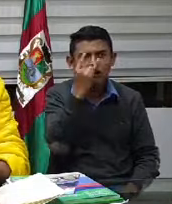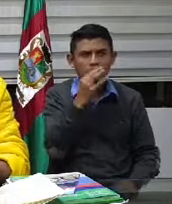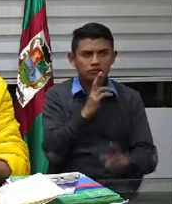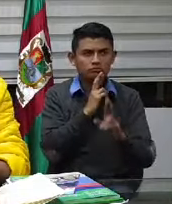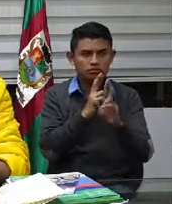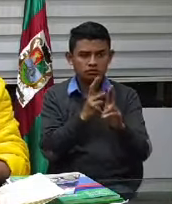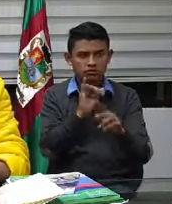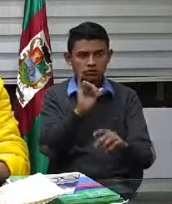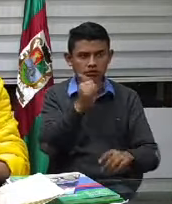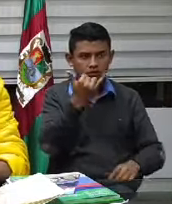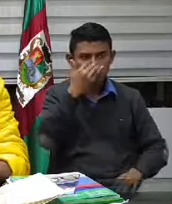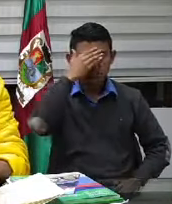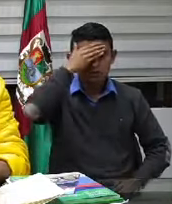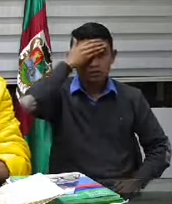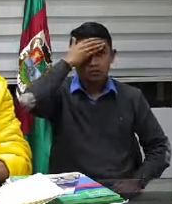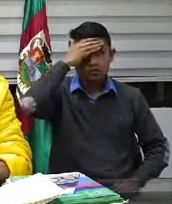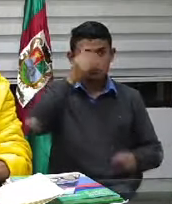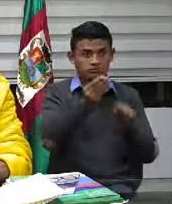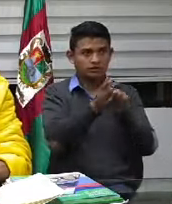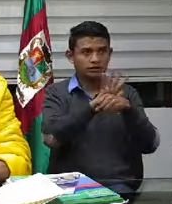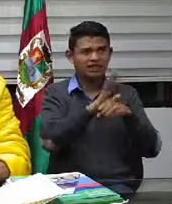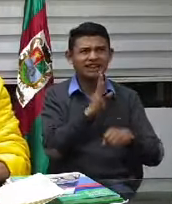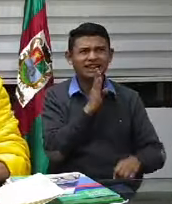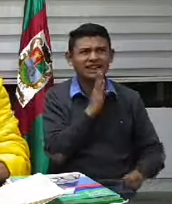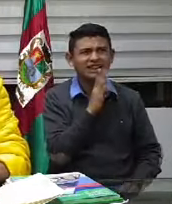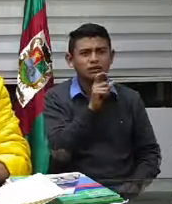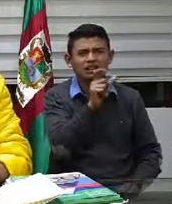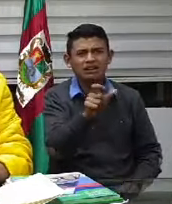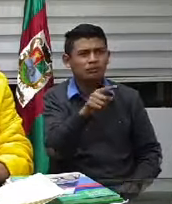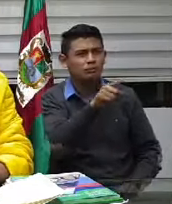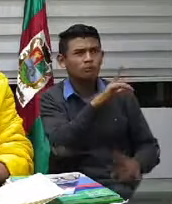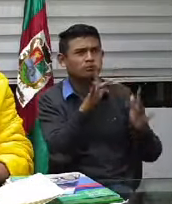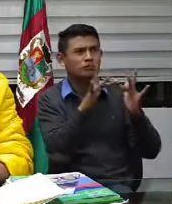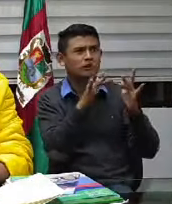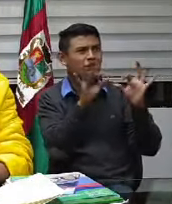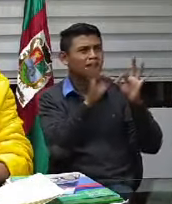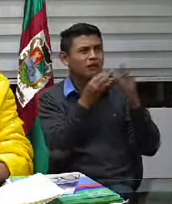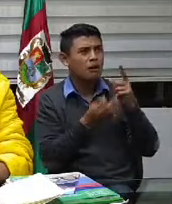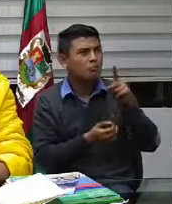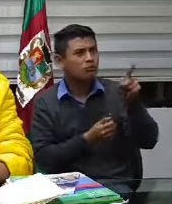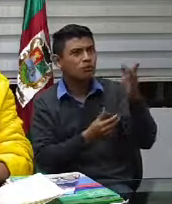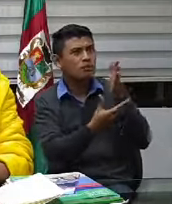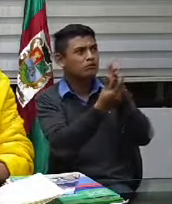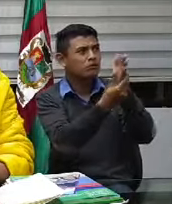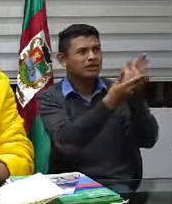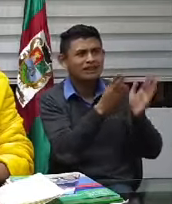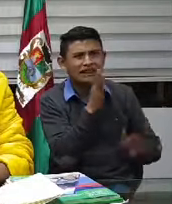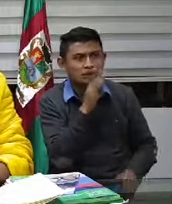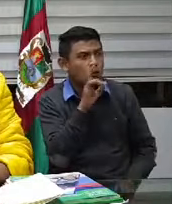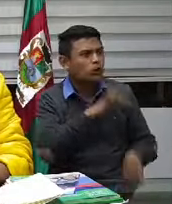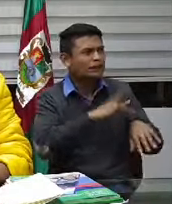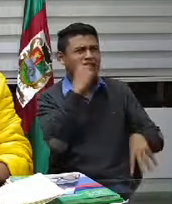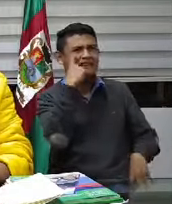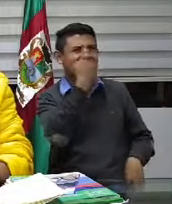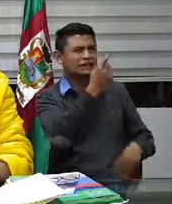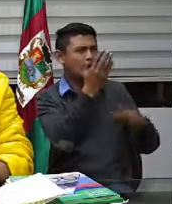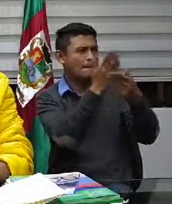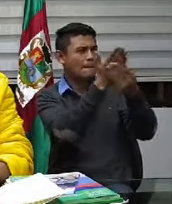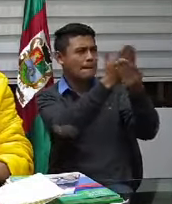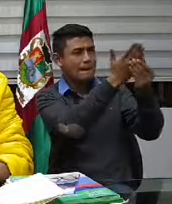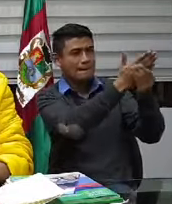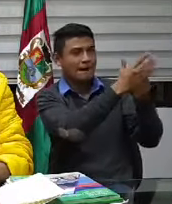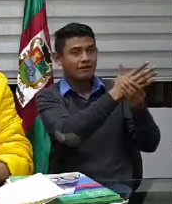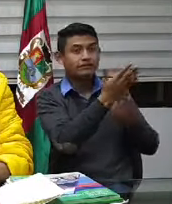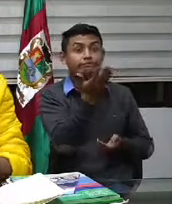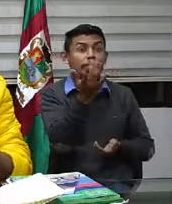comienza todo el espiral de atención a sus contactos de que sigue y cumple la cuarentena de las indicaciones si empeoran o clínicamente